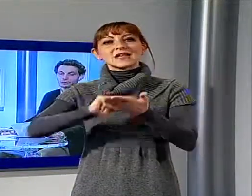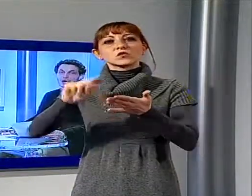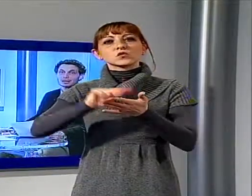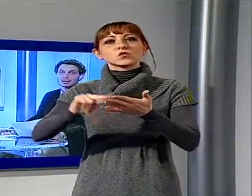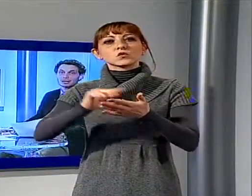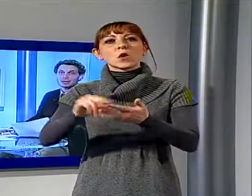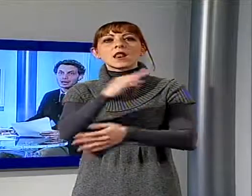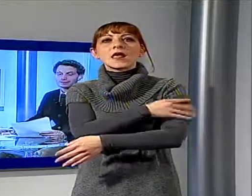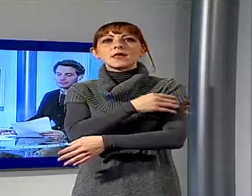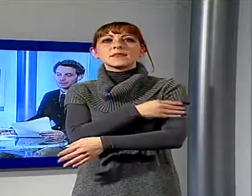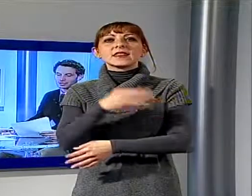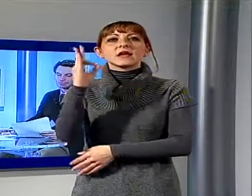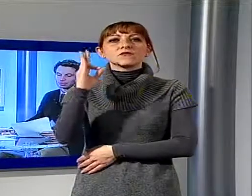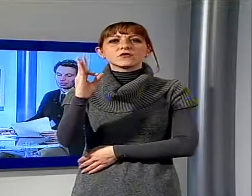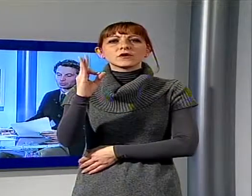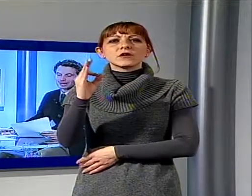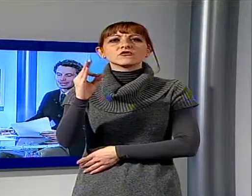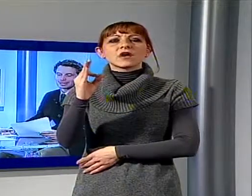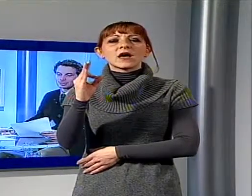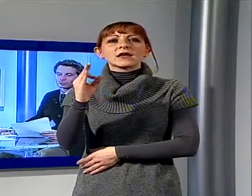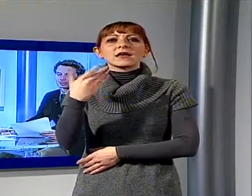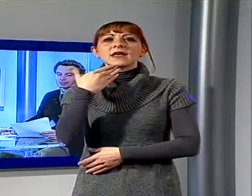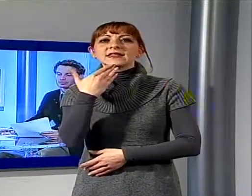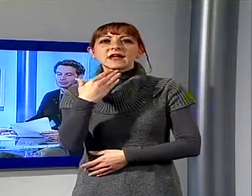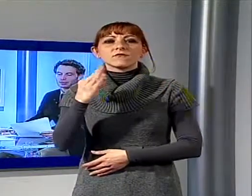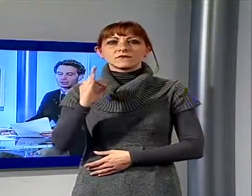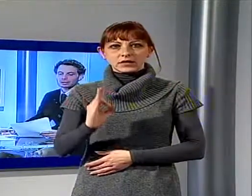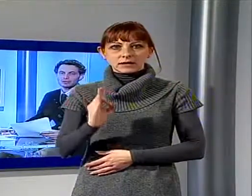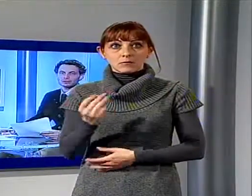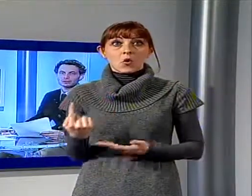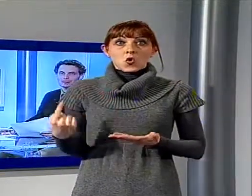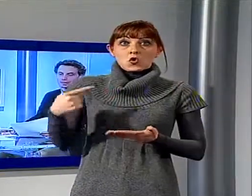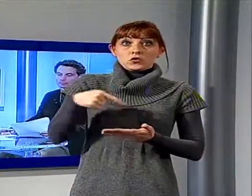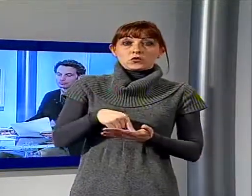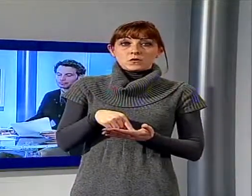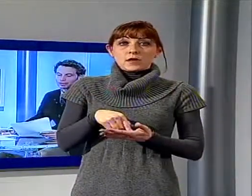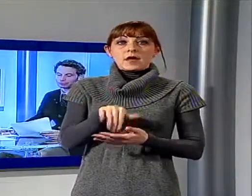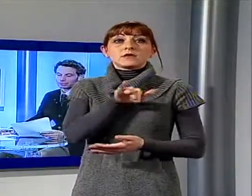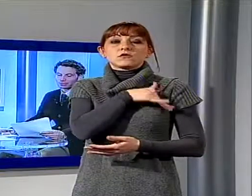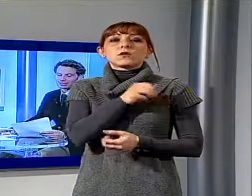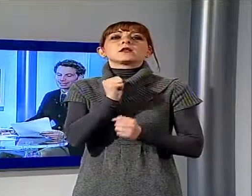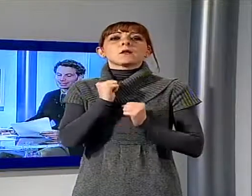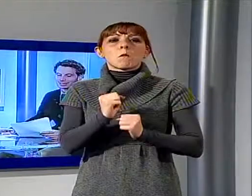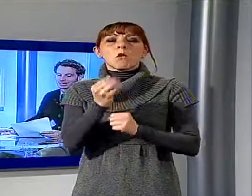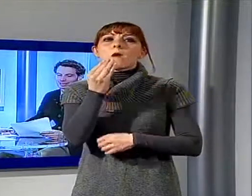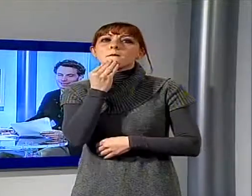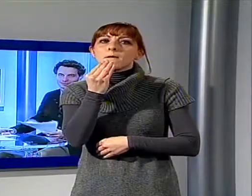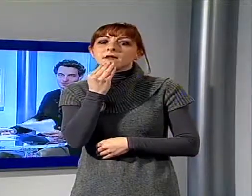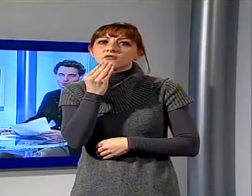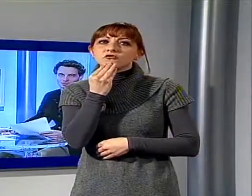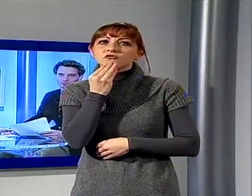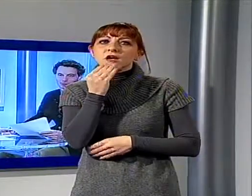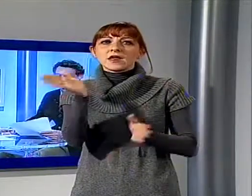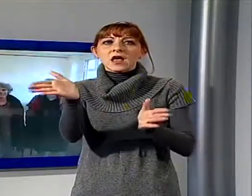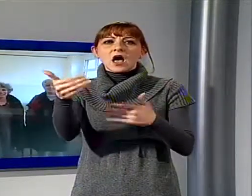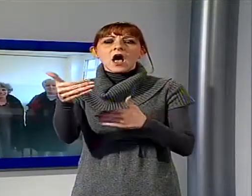Fornaciari a San Filippo. Da domani gli alunni potranno tornare a consumare proprio pasto nei locali della menza. L